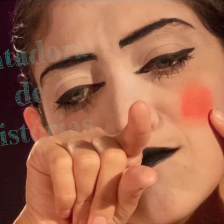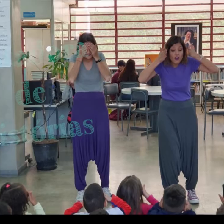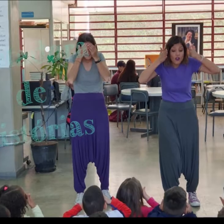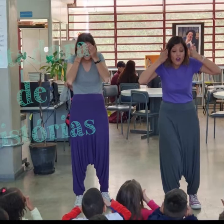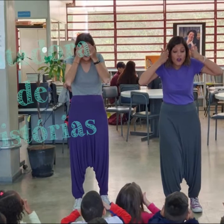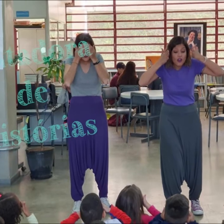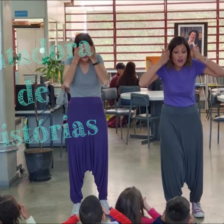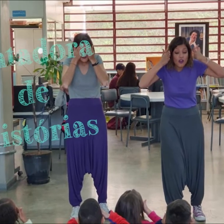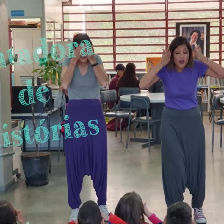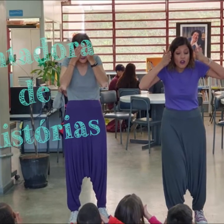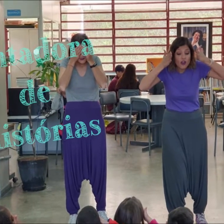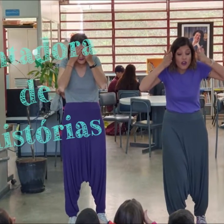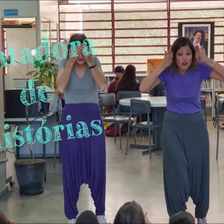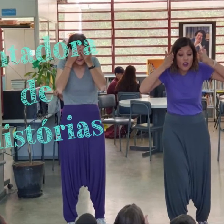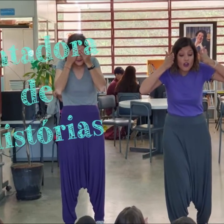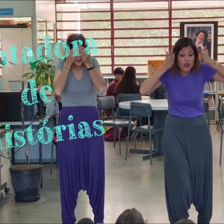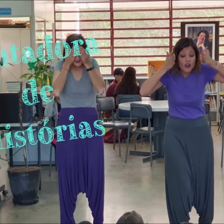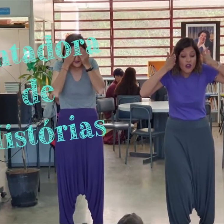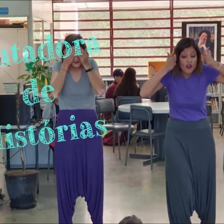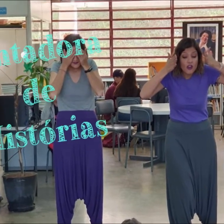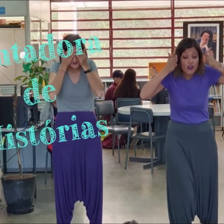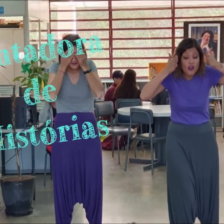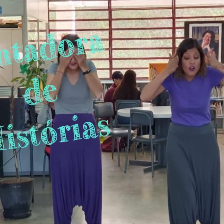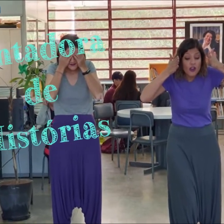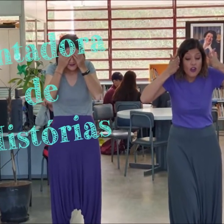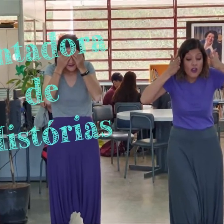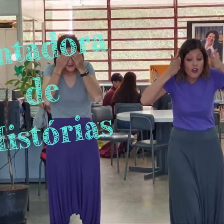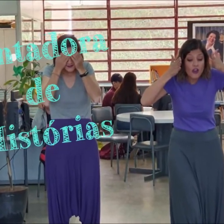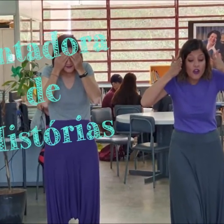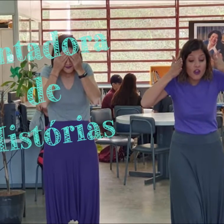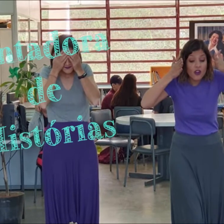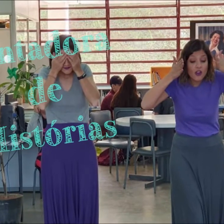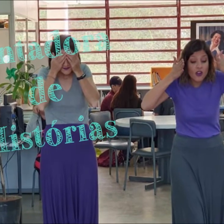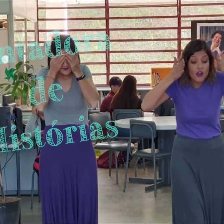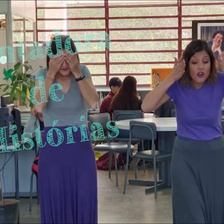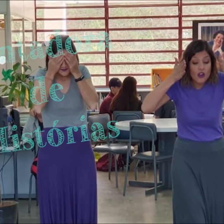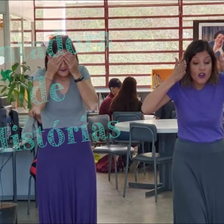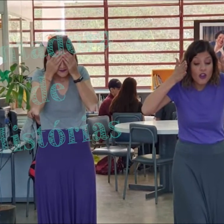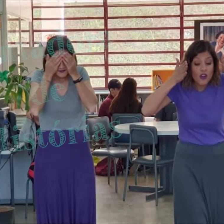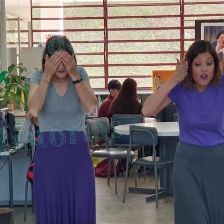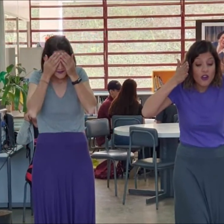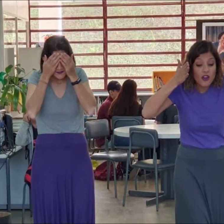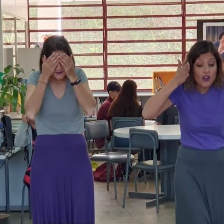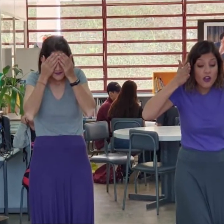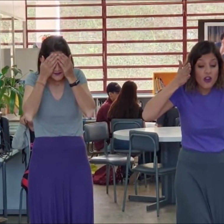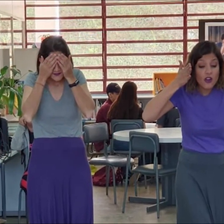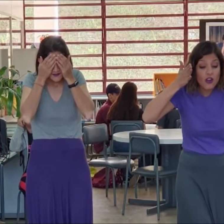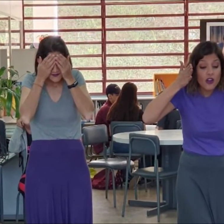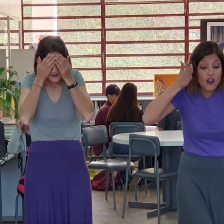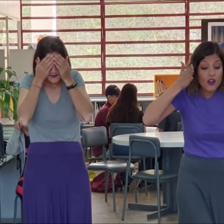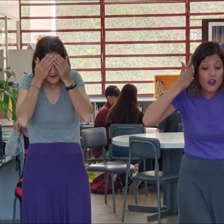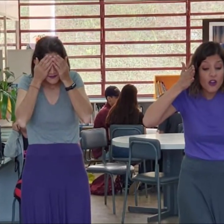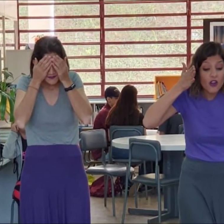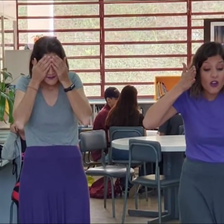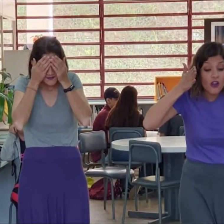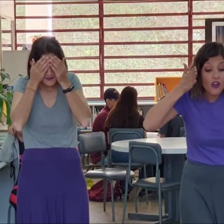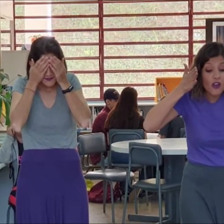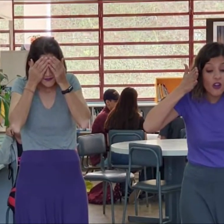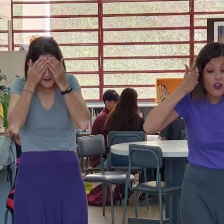Na sala de uma biblioteca, Mariana e uma outra mulher se apresentam para algumas crianças. A Mariana está com as mãos tapando os